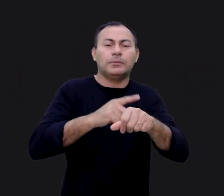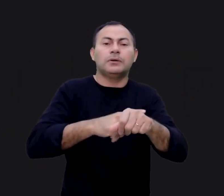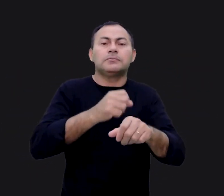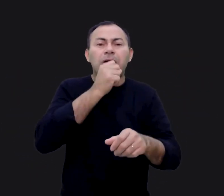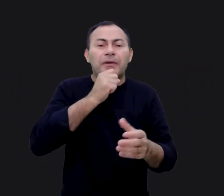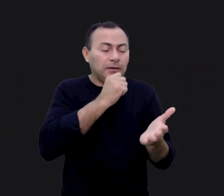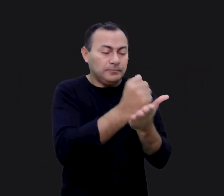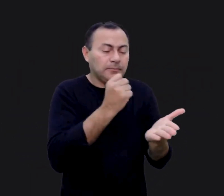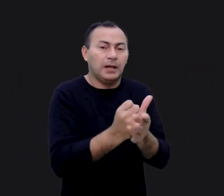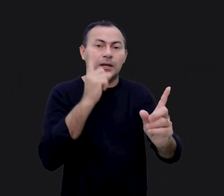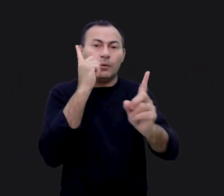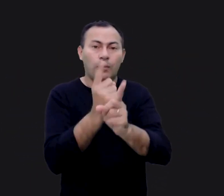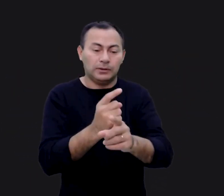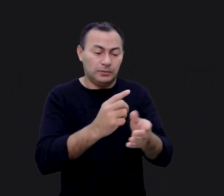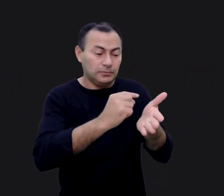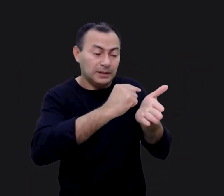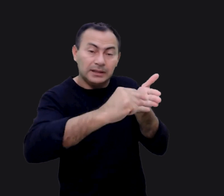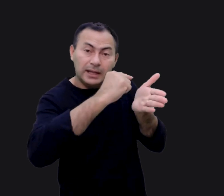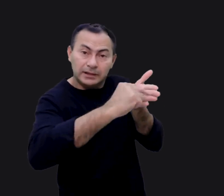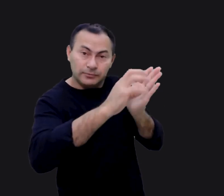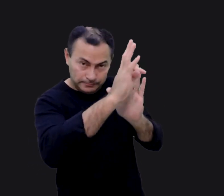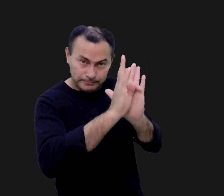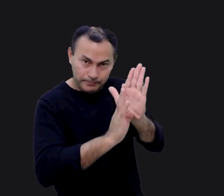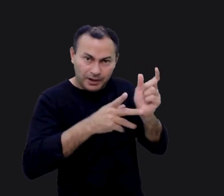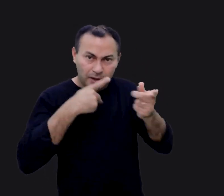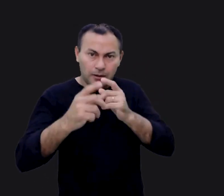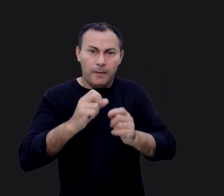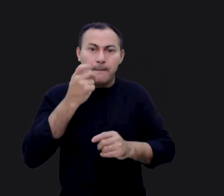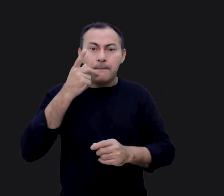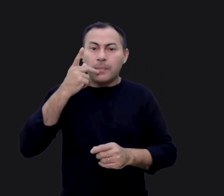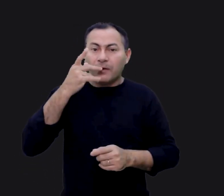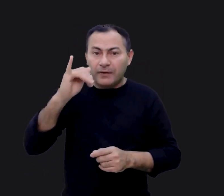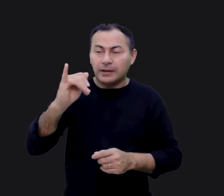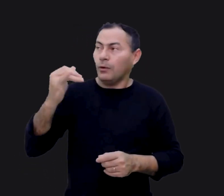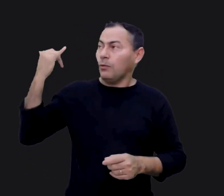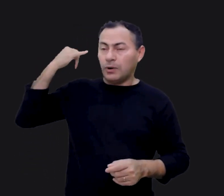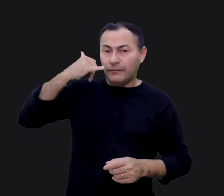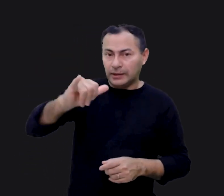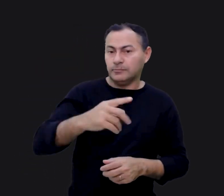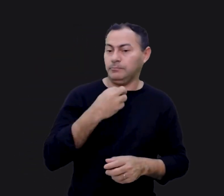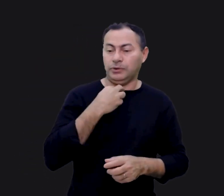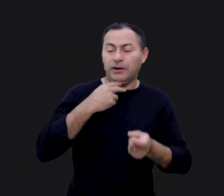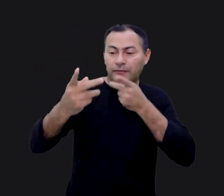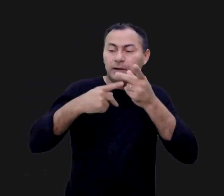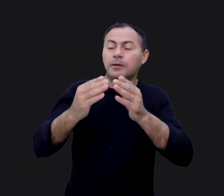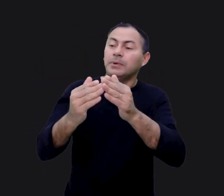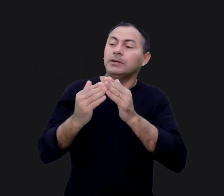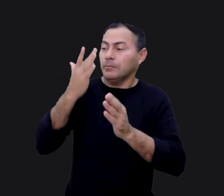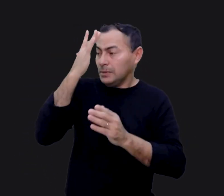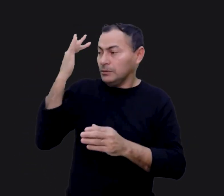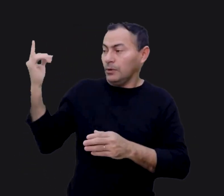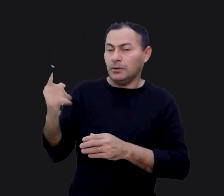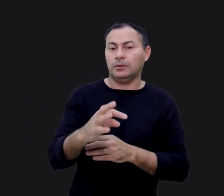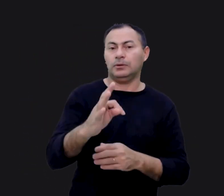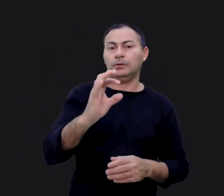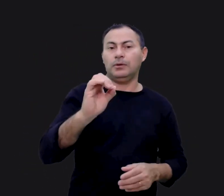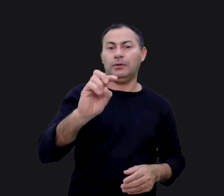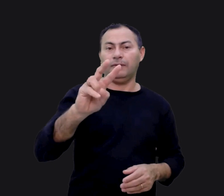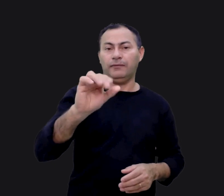No Antigo Testamento, encontramos passagens que nos falam que quando o profeta não podia profetizar, ele pedia um trovador. O trovador